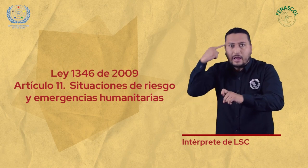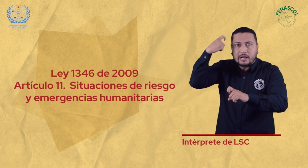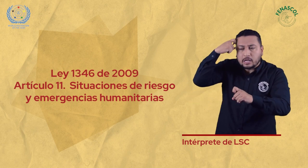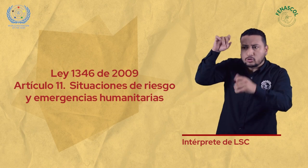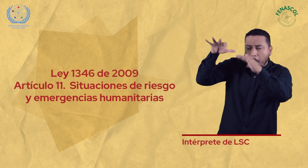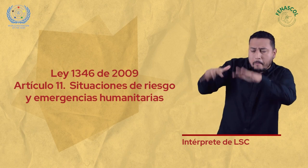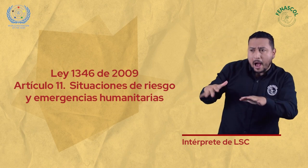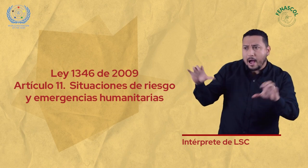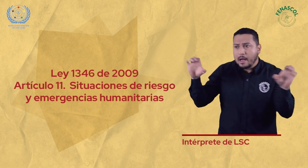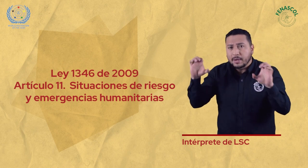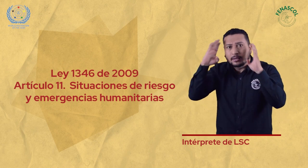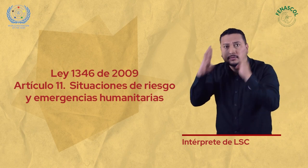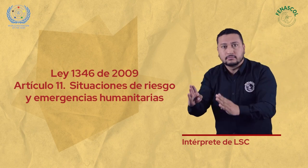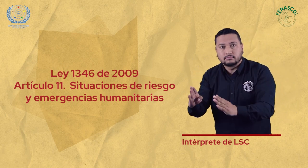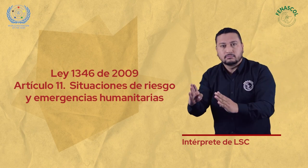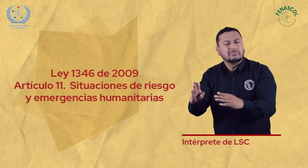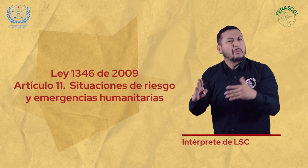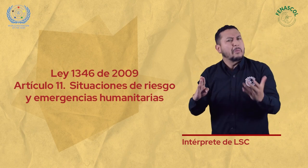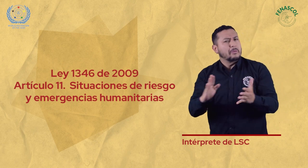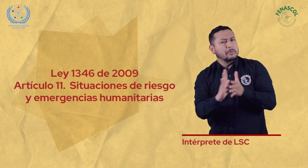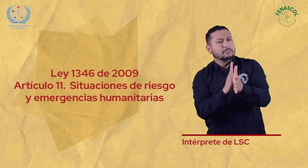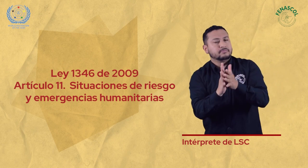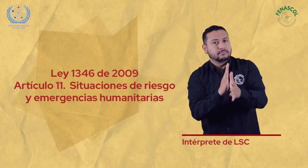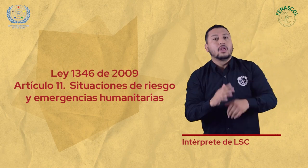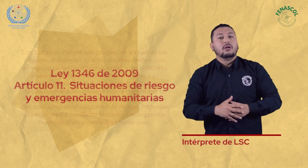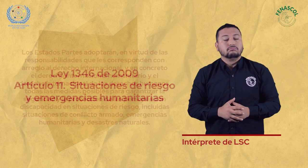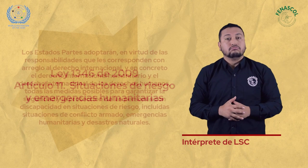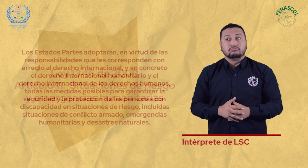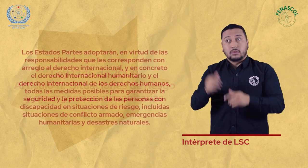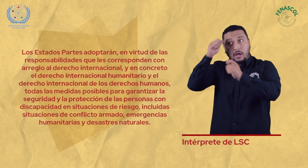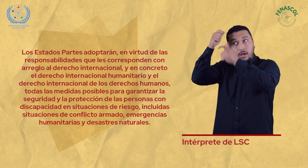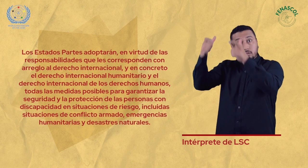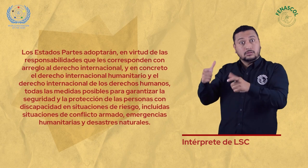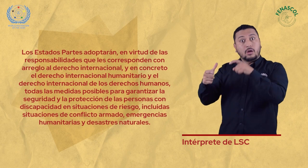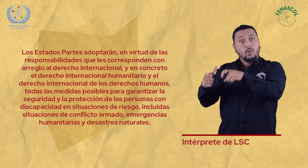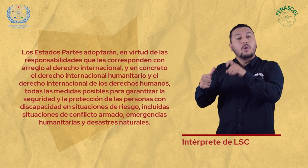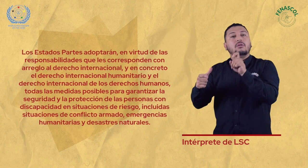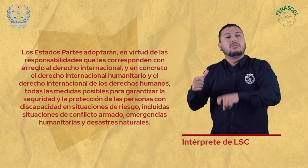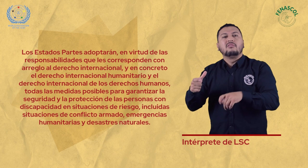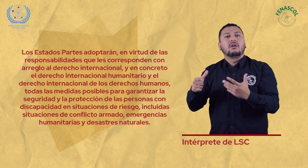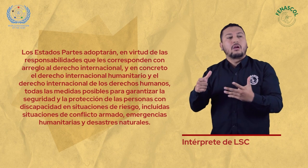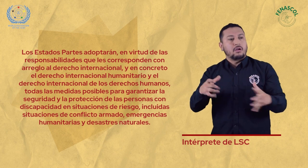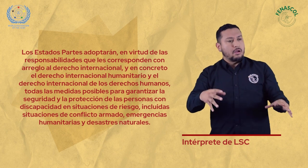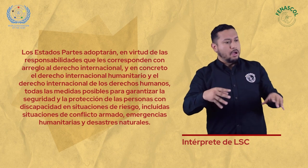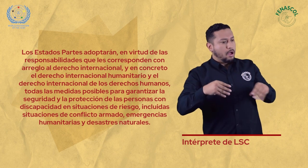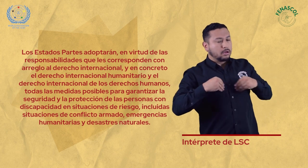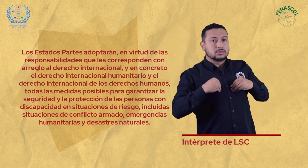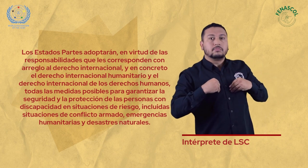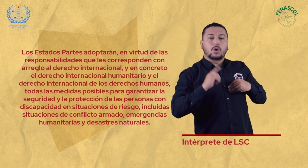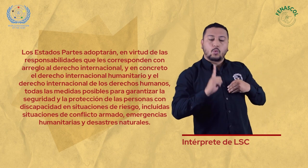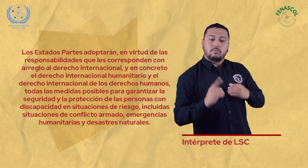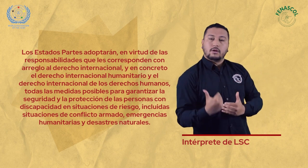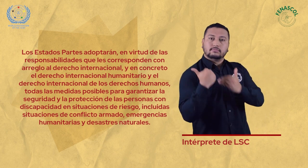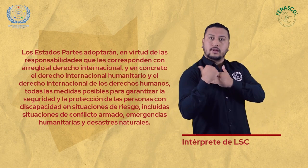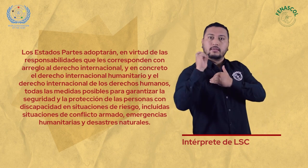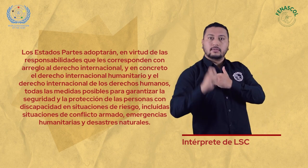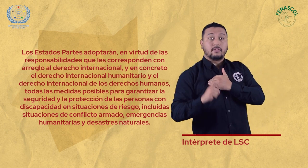Humanitarias Los Estados parte adoptarán en virtud de las responsabilidades que les corresponden con el